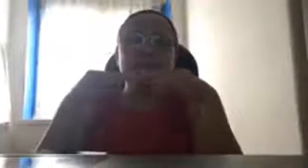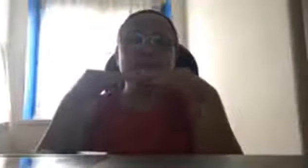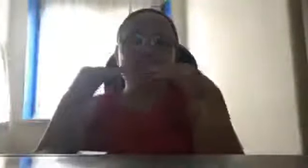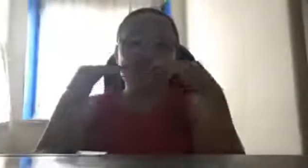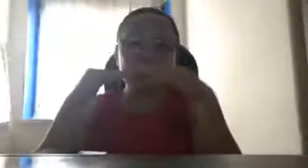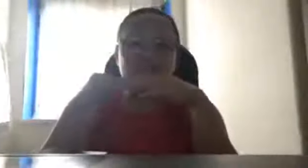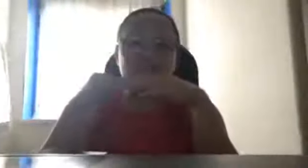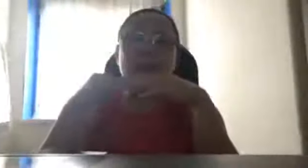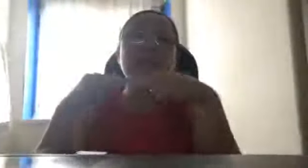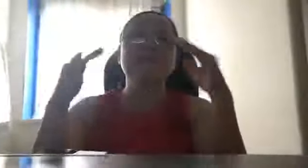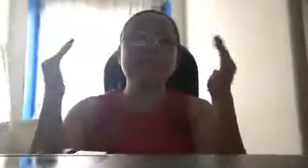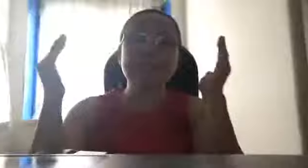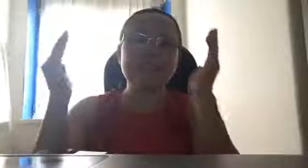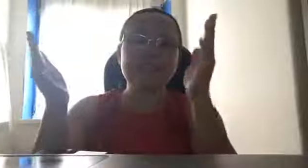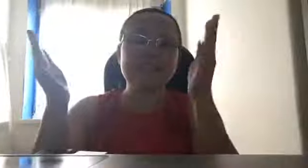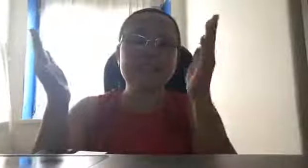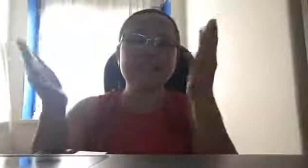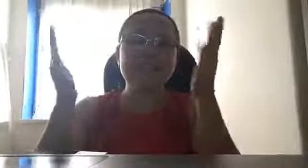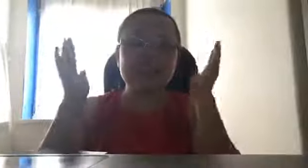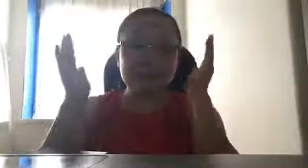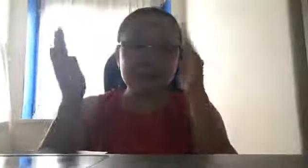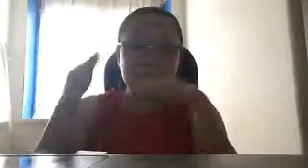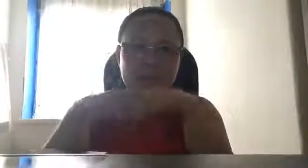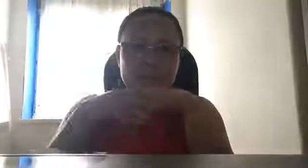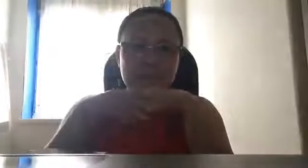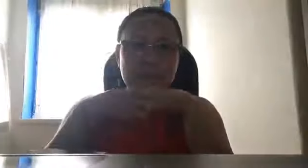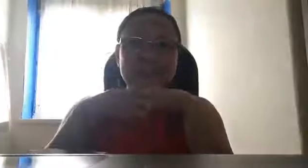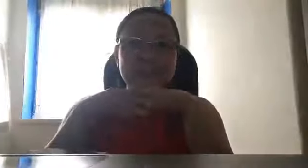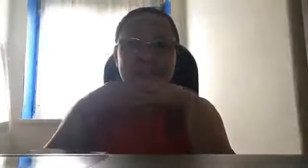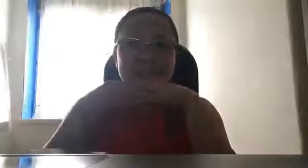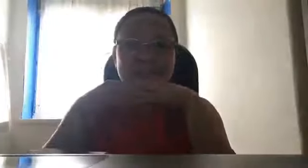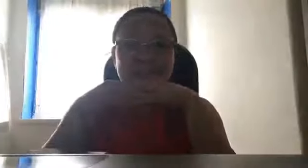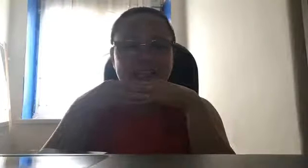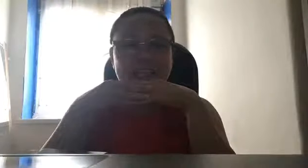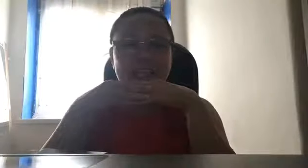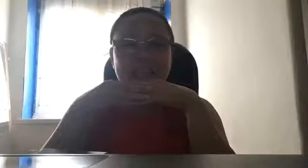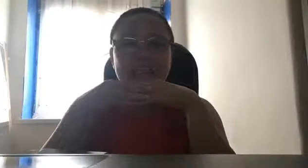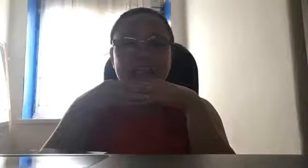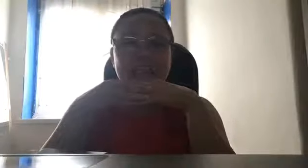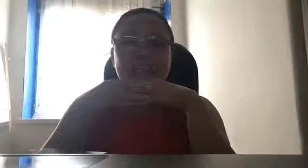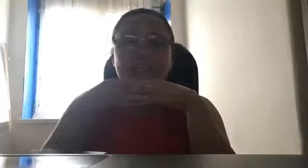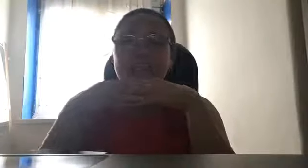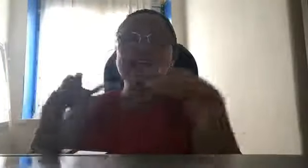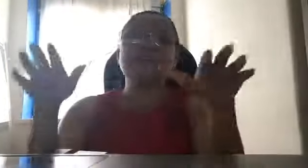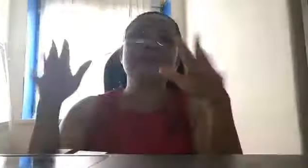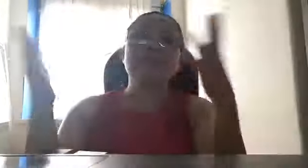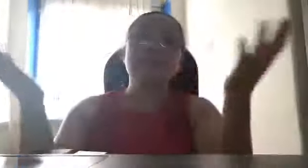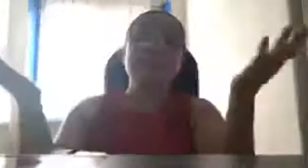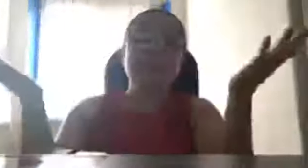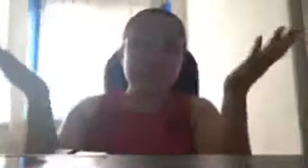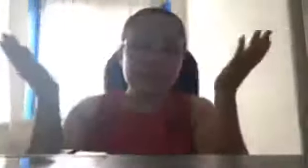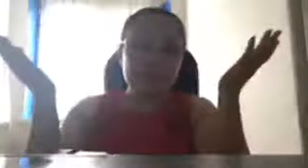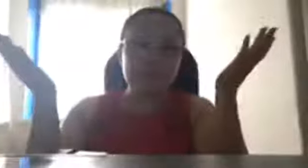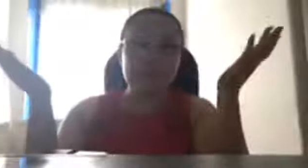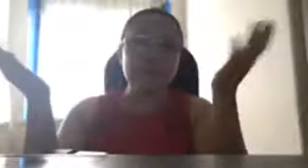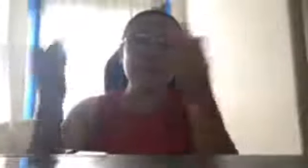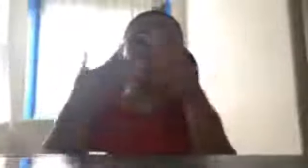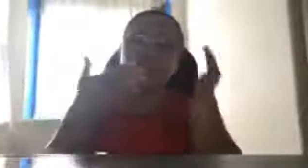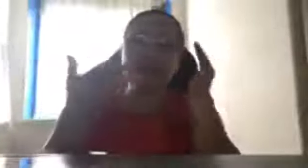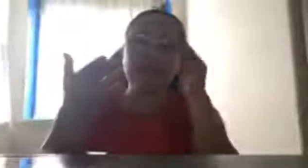So, bakit hindi natin alagaan itong planet Earth natin, na hindi naman tayo mahihirapan magpatubo ng